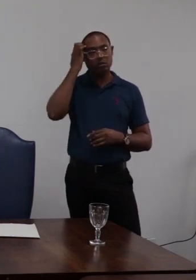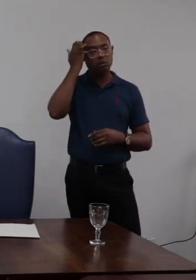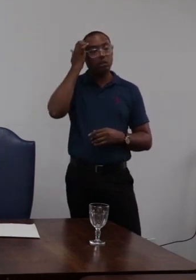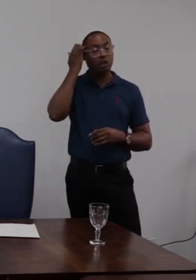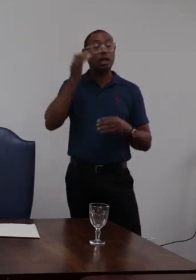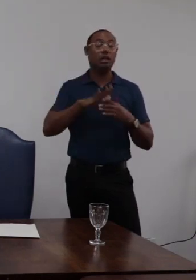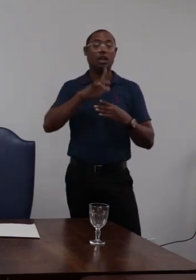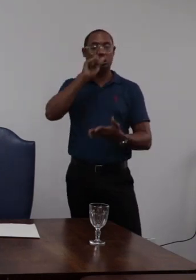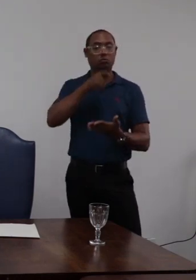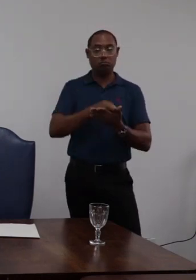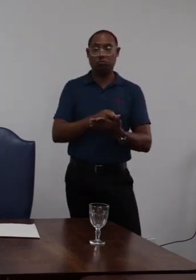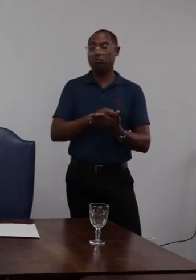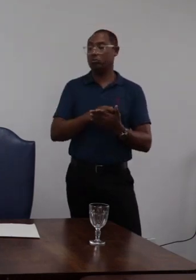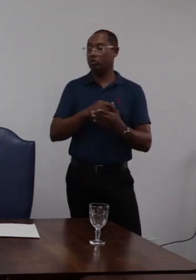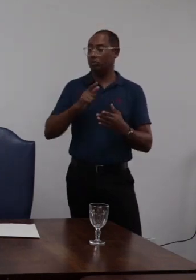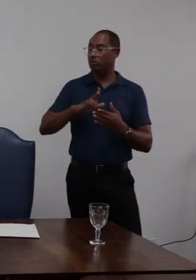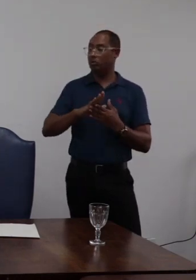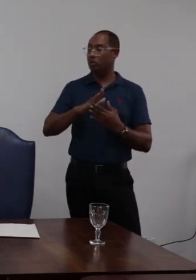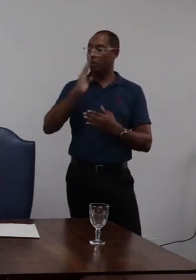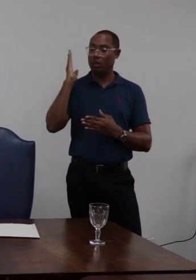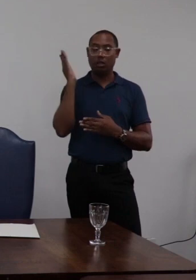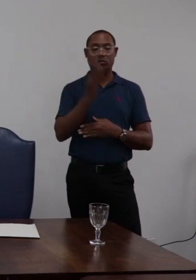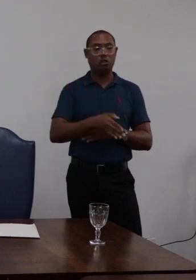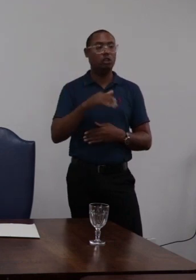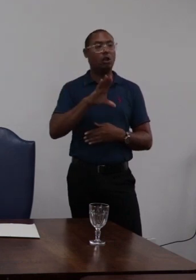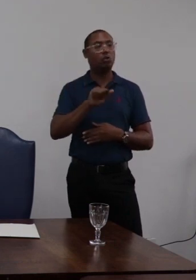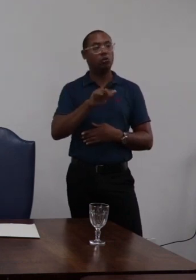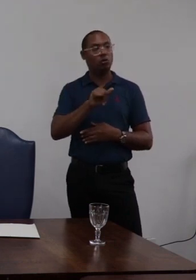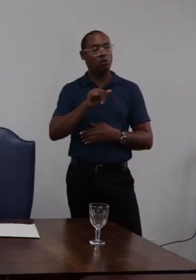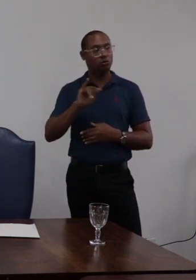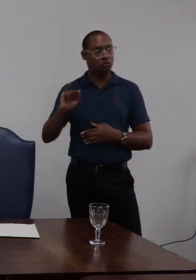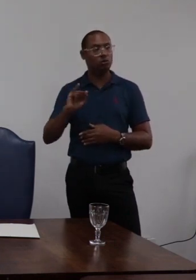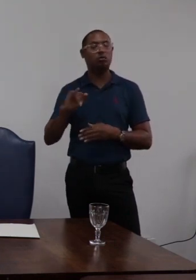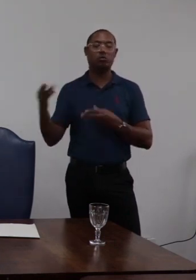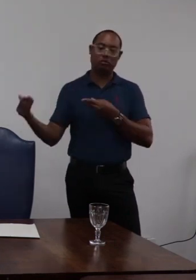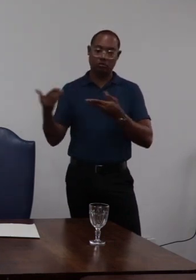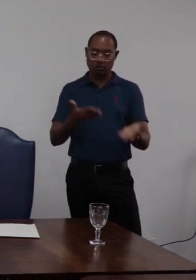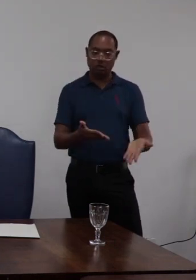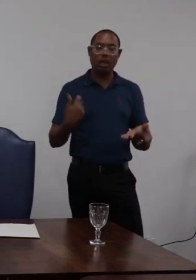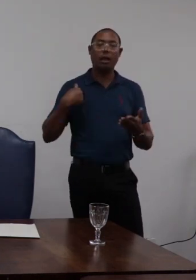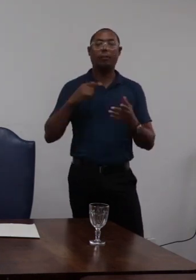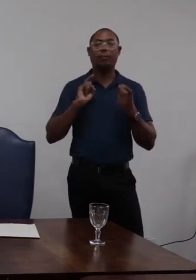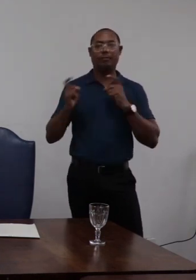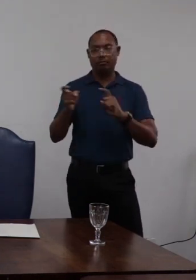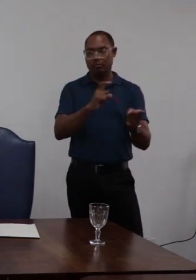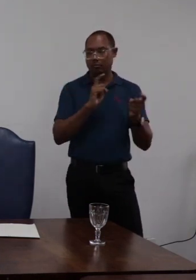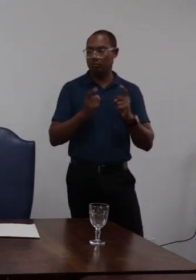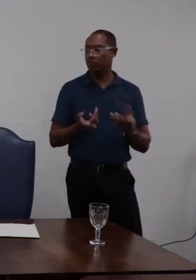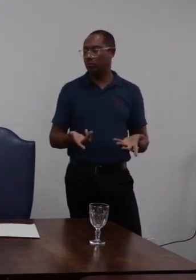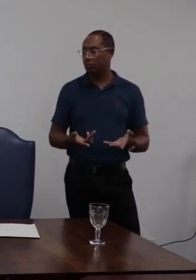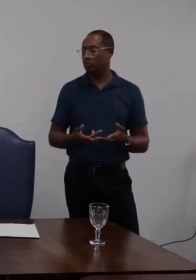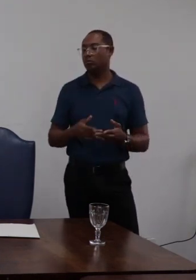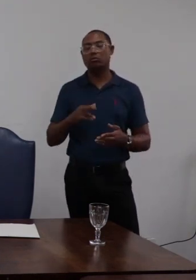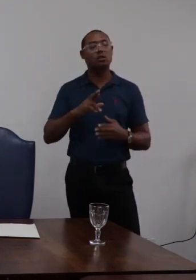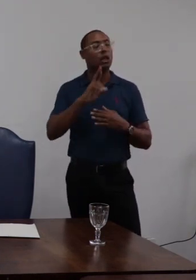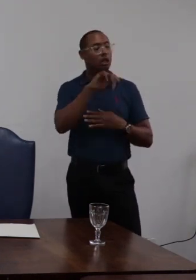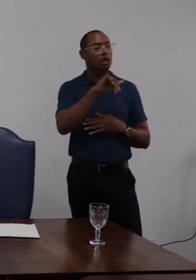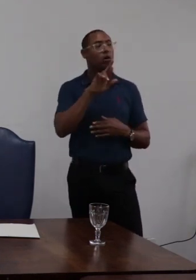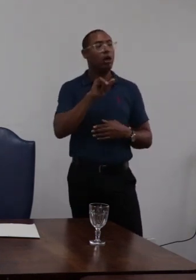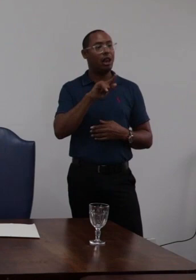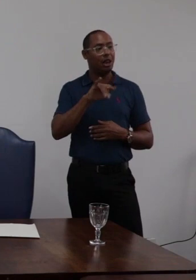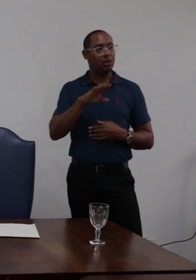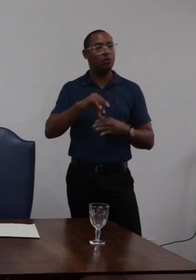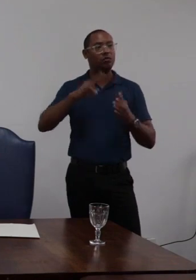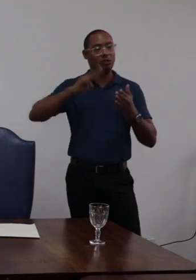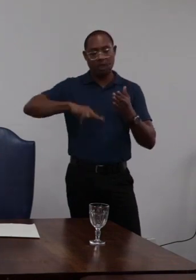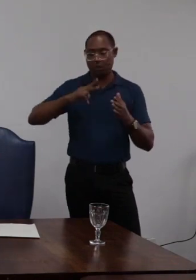ele decide encaminhá-lo diretamente a esse consulme nós trouxemos para aqui designamos um relator que fez aqui a